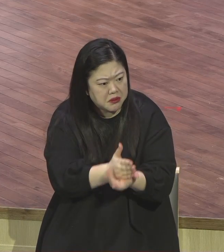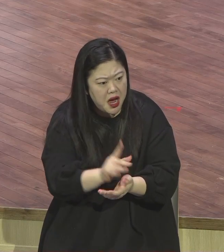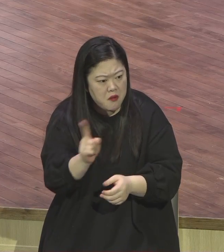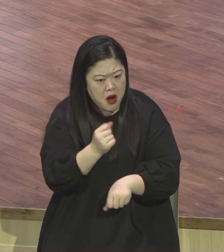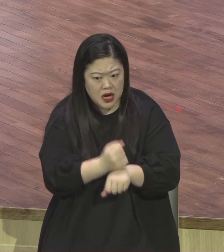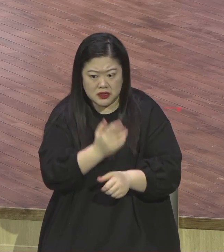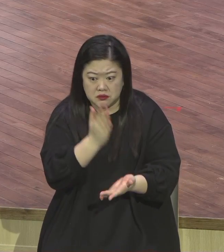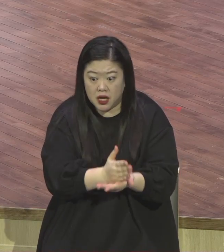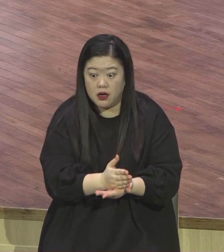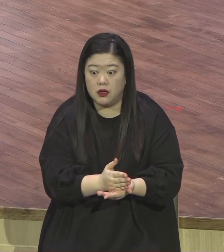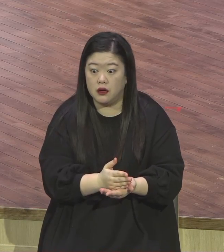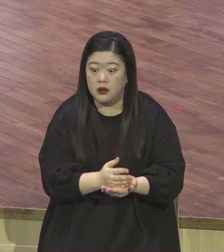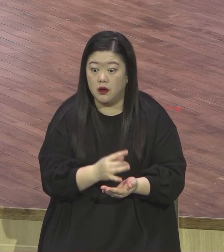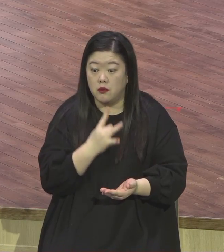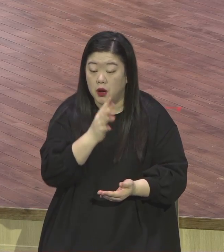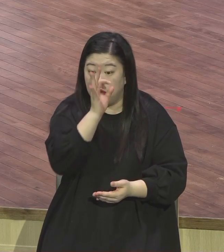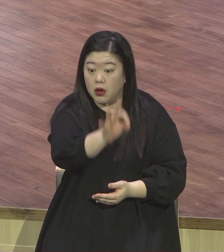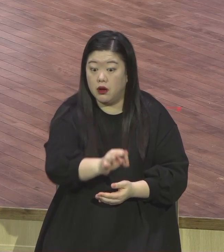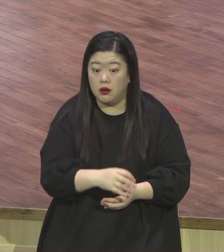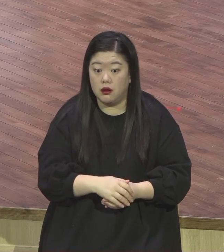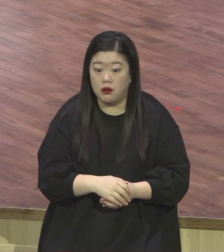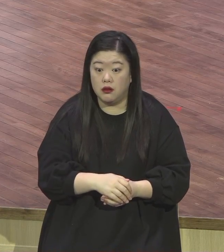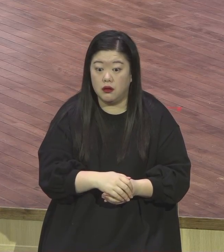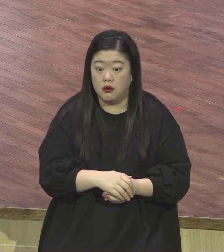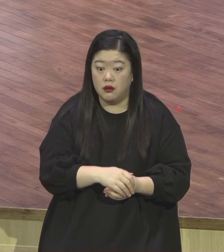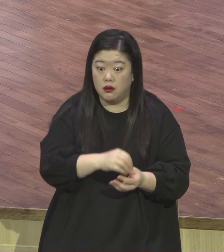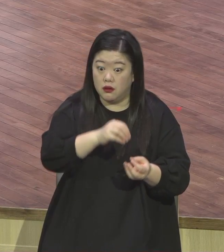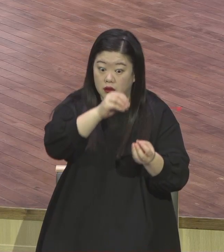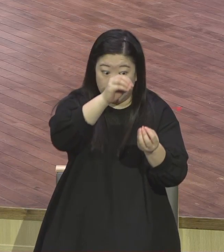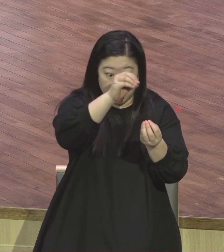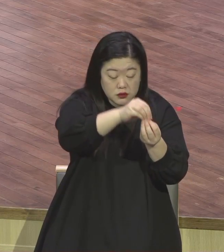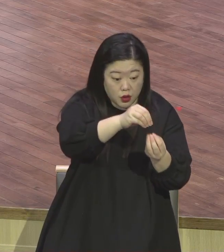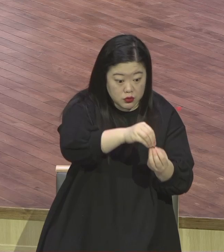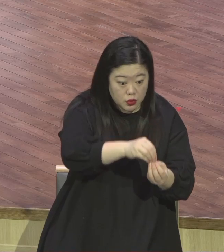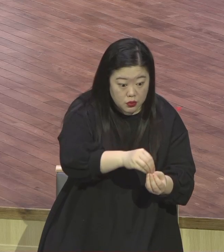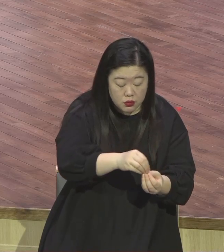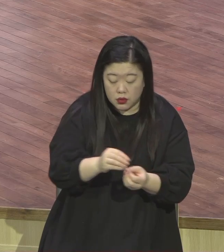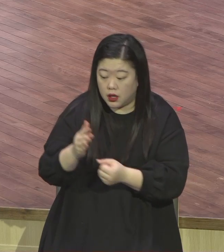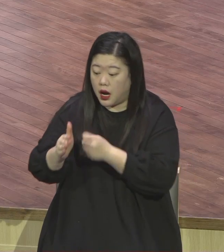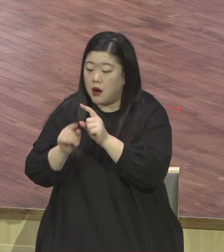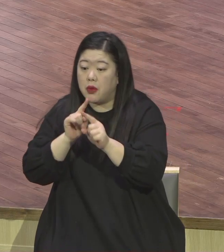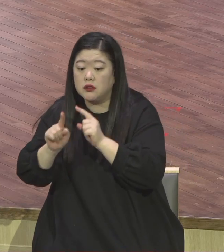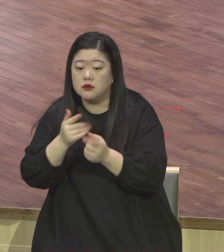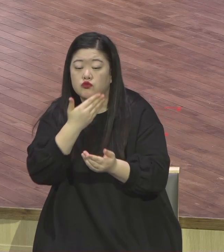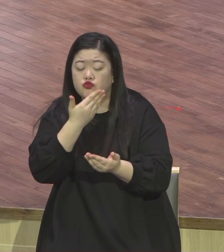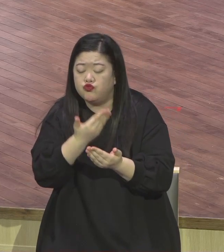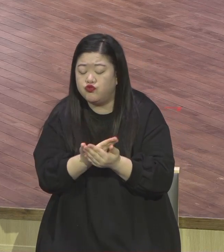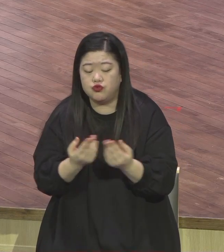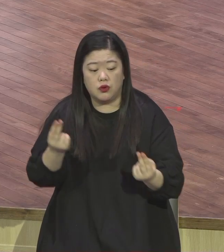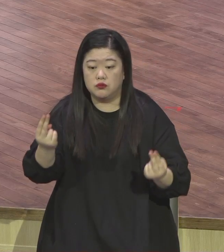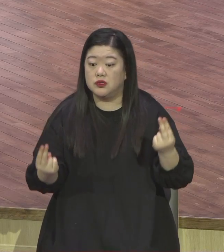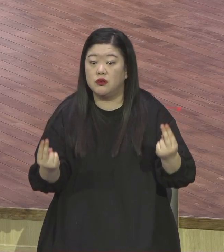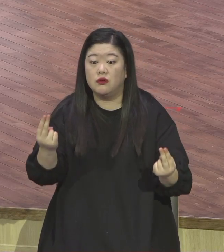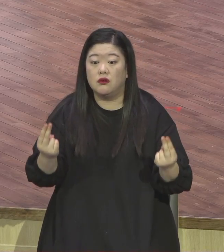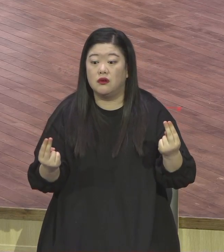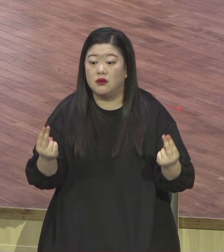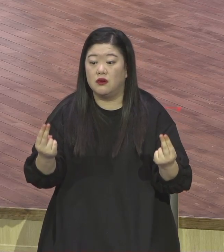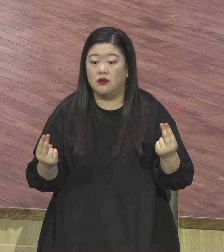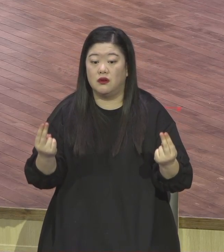습관 이게 더 중요해요 말씀에는 관심이 없어 교회에서도 가만히 보면 은혜받는 하나님의 말씀